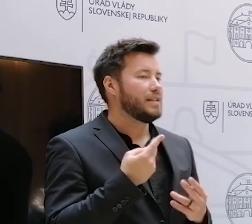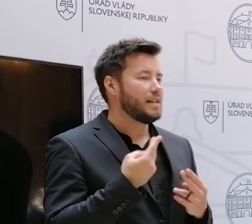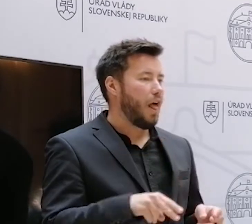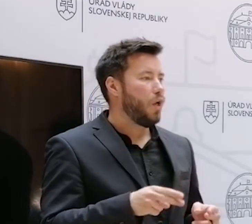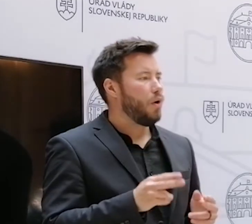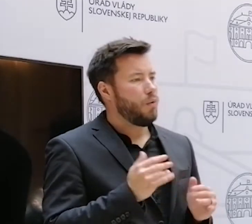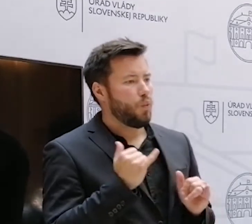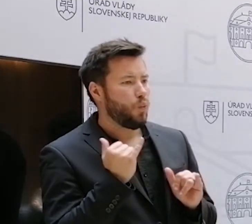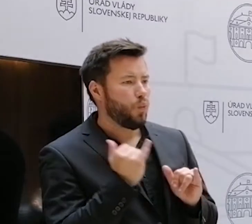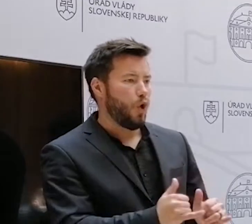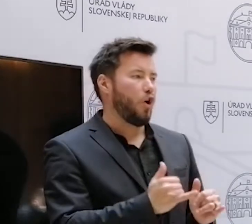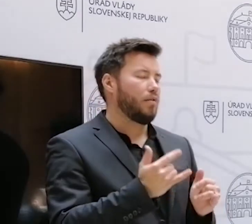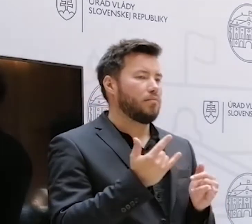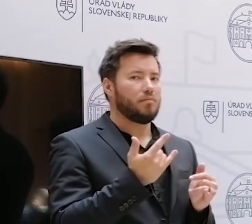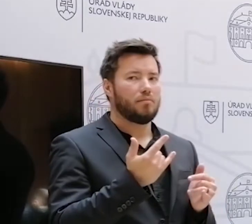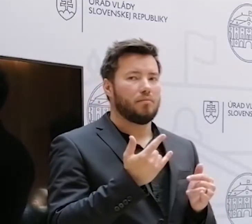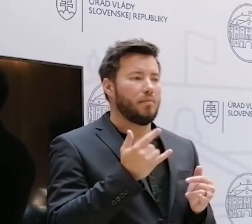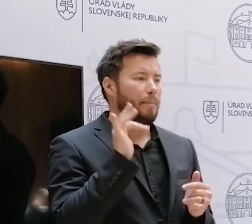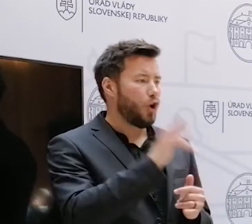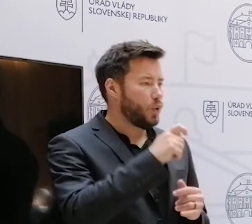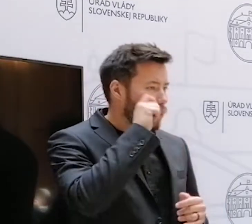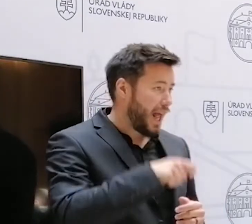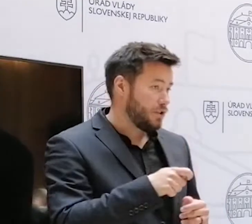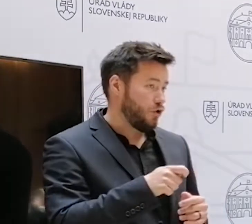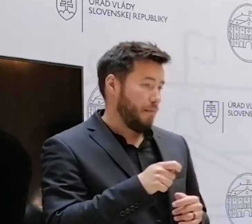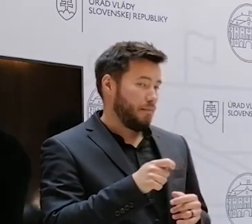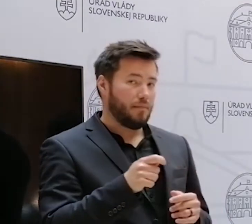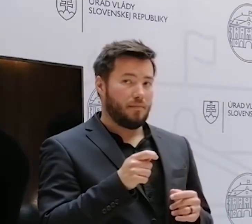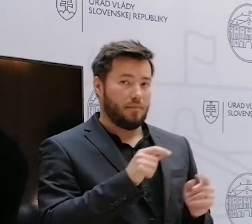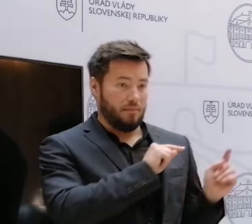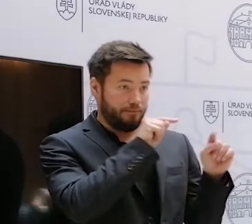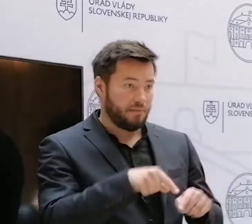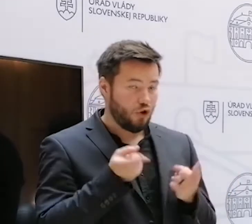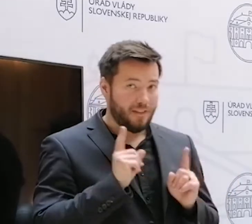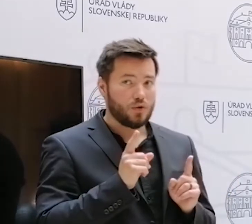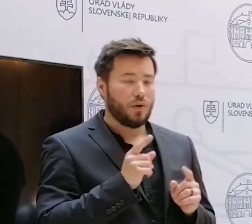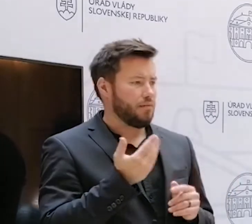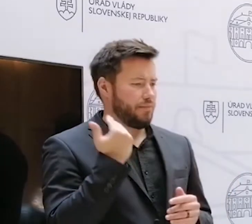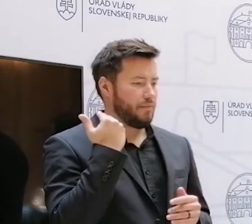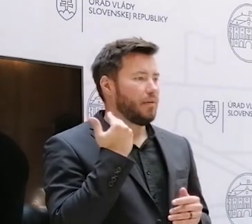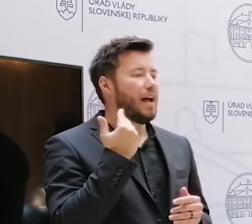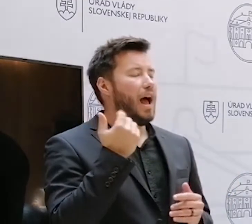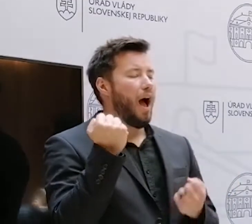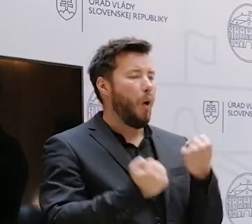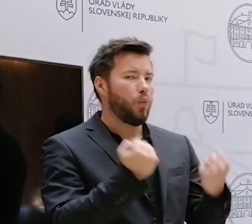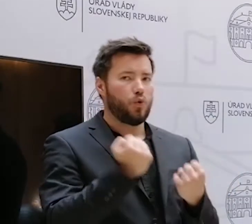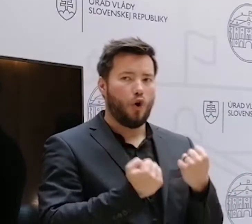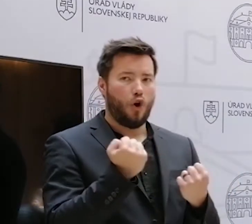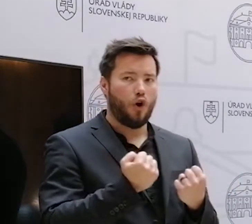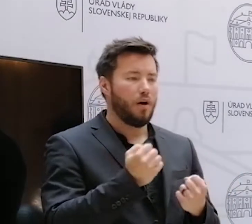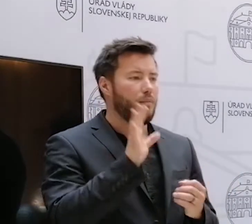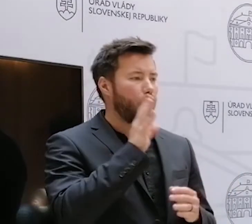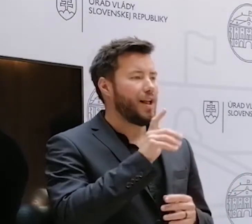prejavov agresivity a nenavisti voči Ukrajincom, ktorí k nám prišli. Teraz aktuálne bolo posprejované auto, ale